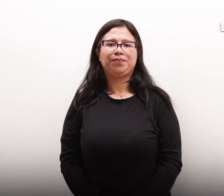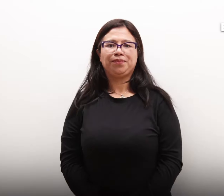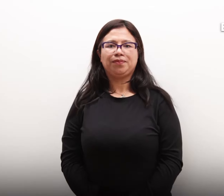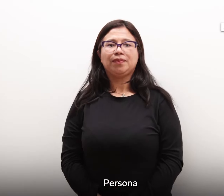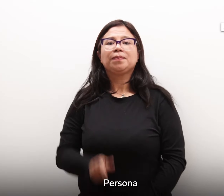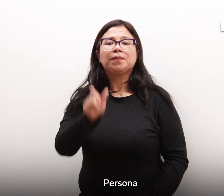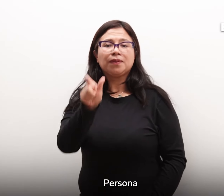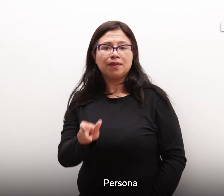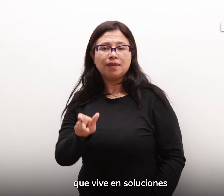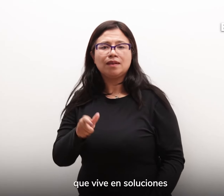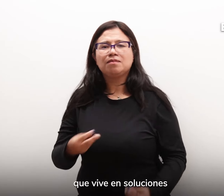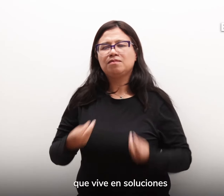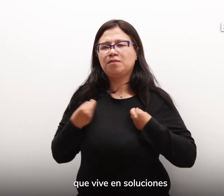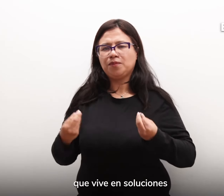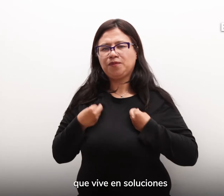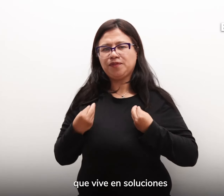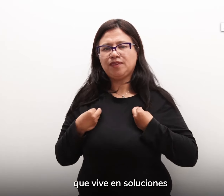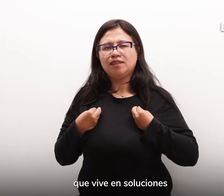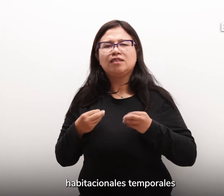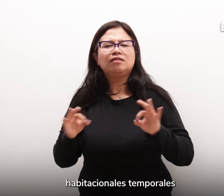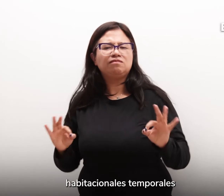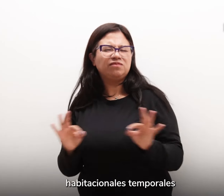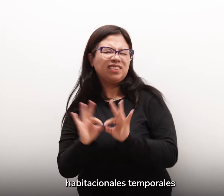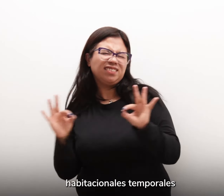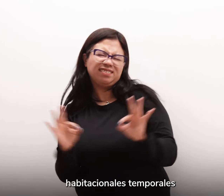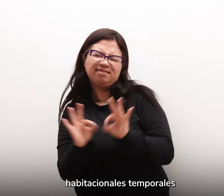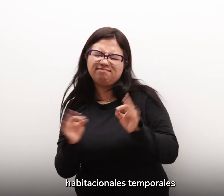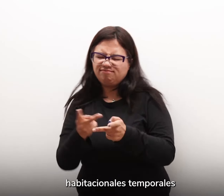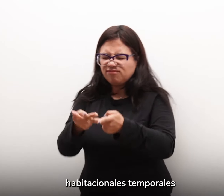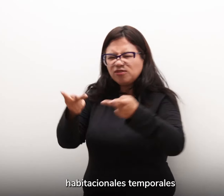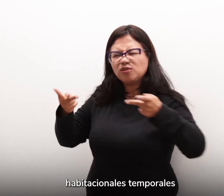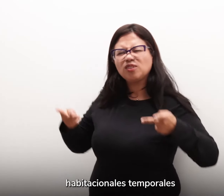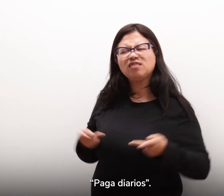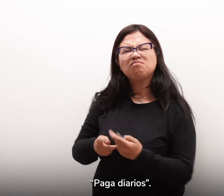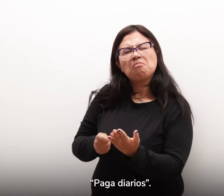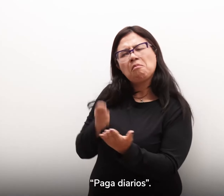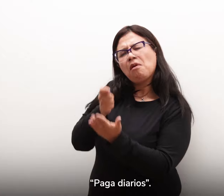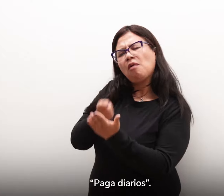Persona que vive en soluciones habitacionales temporales, paga diario